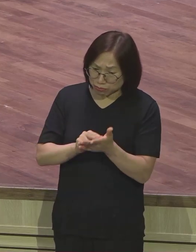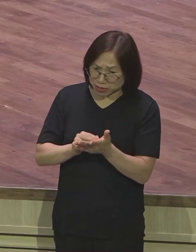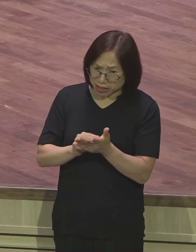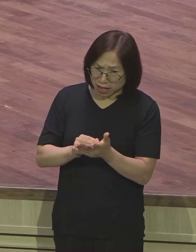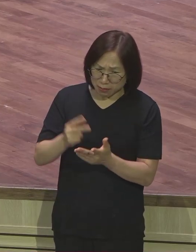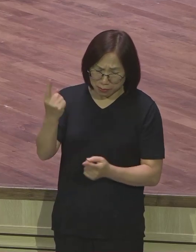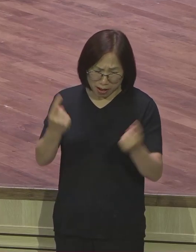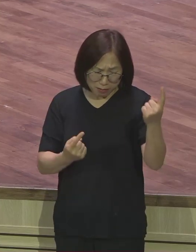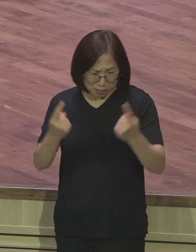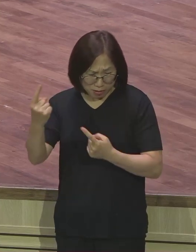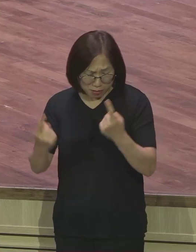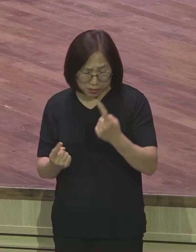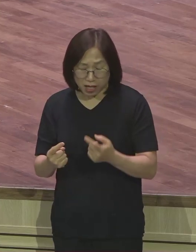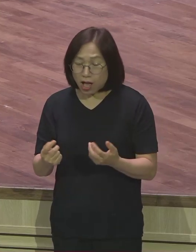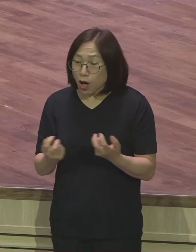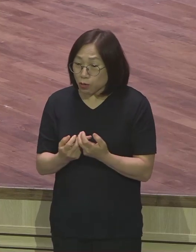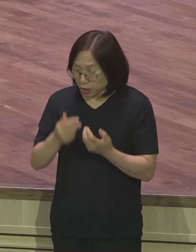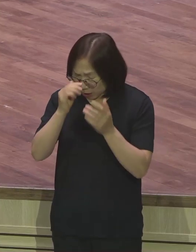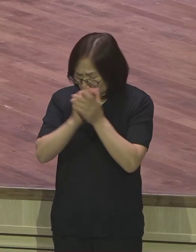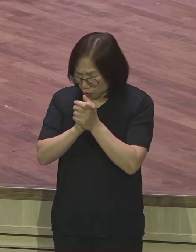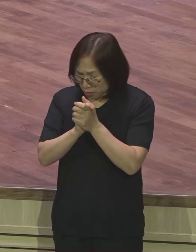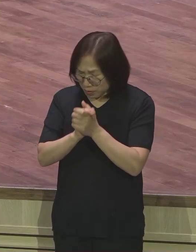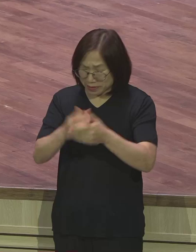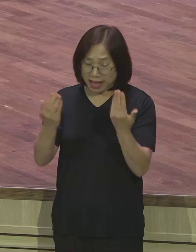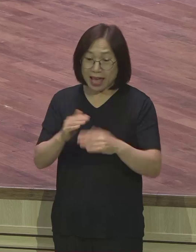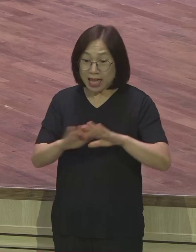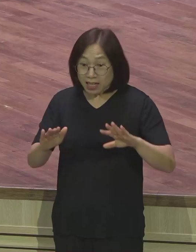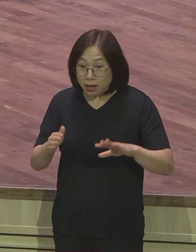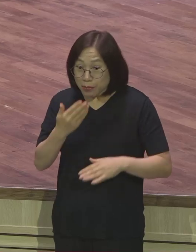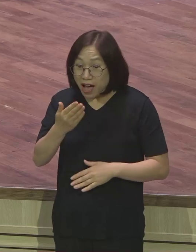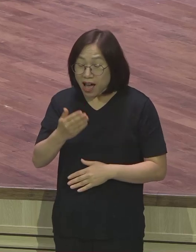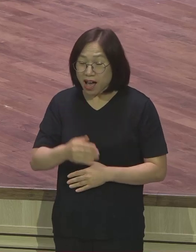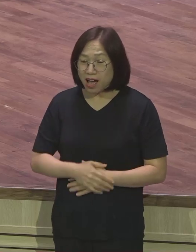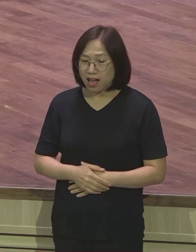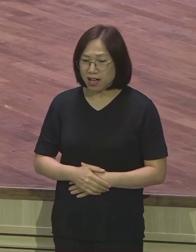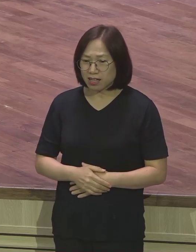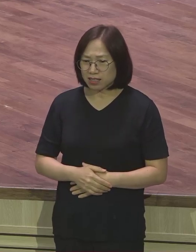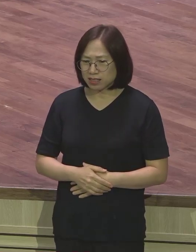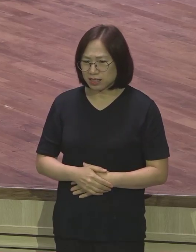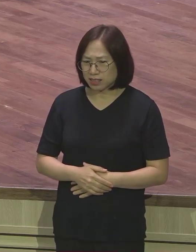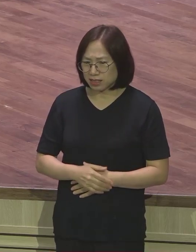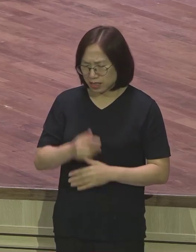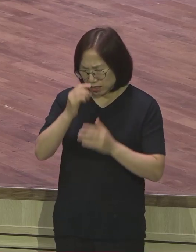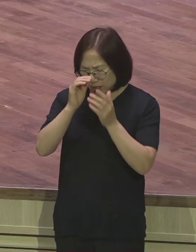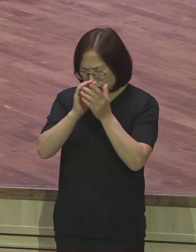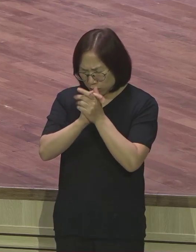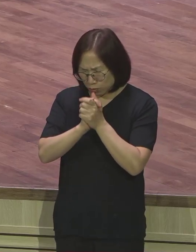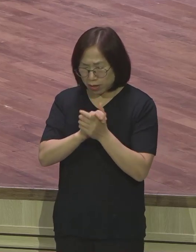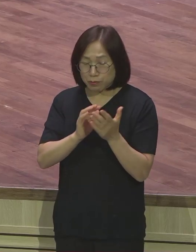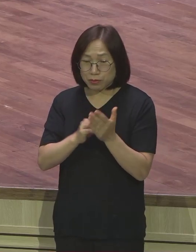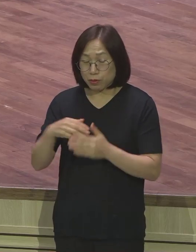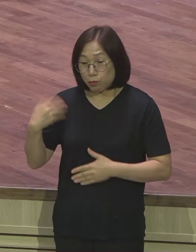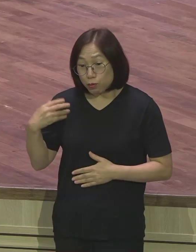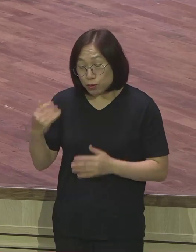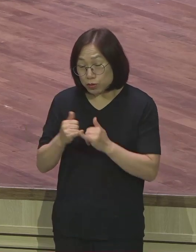어떻게 기도만 하면 되냐고 기도의 비밀을 모르는 사람에게 기도는 가장 한심하고